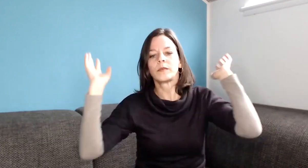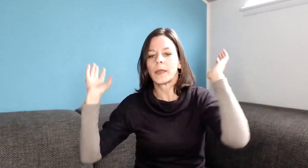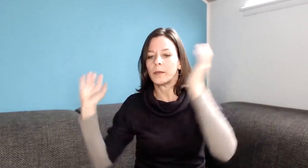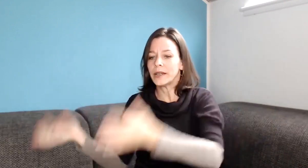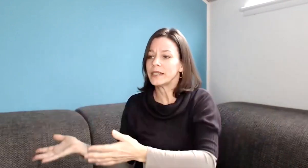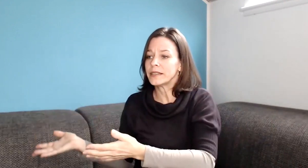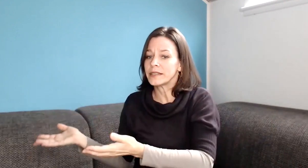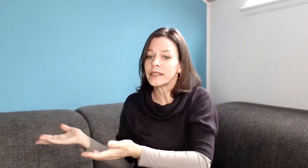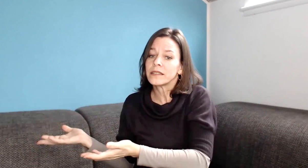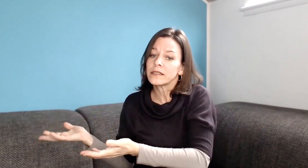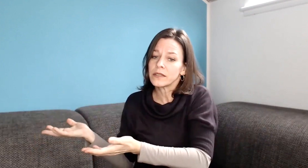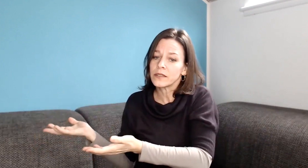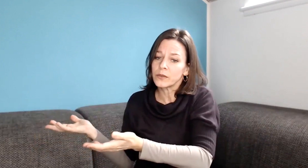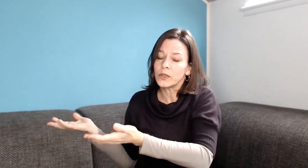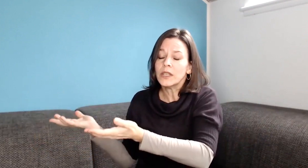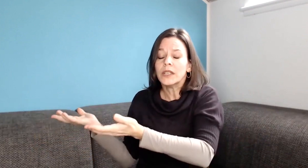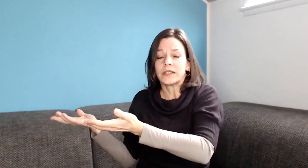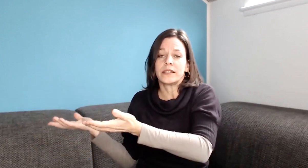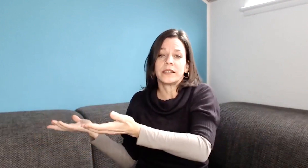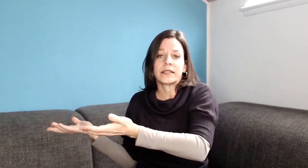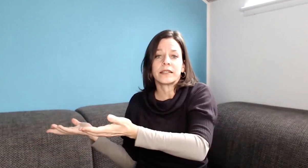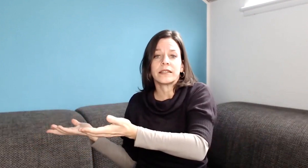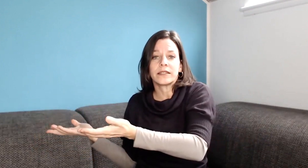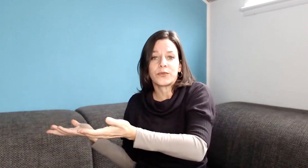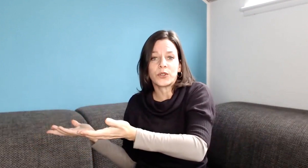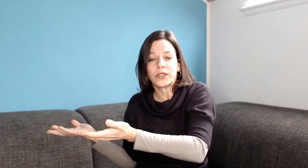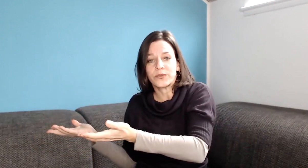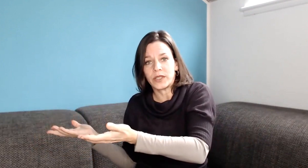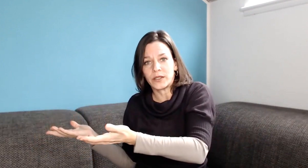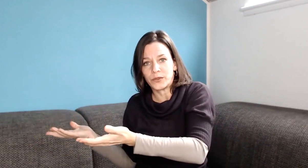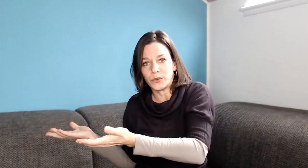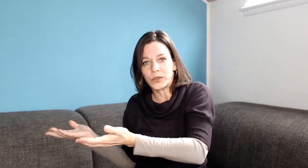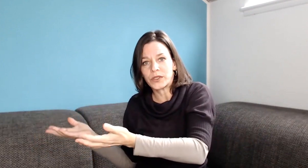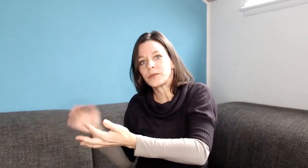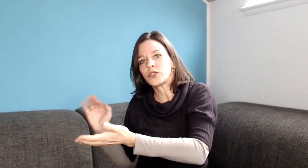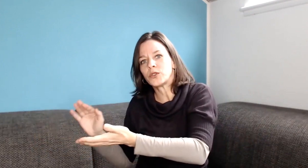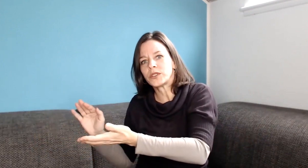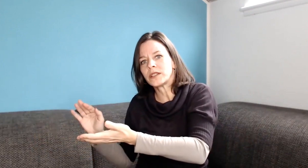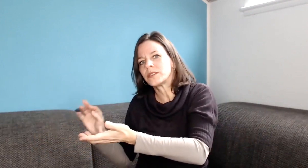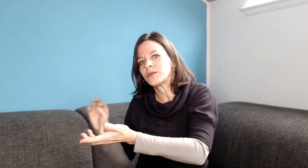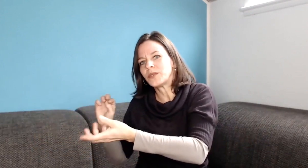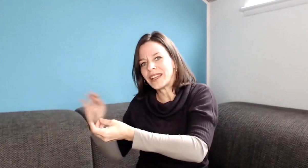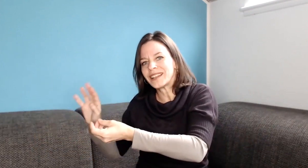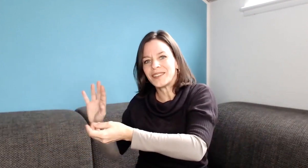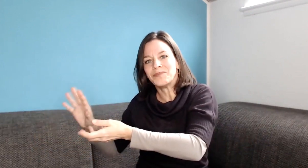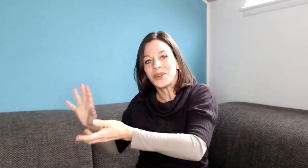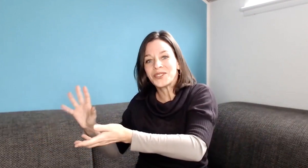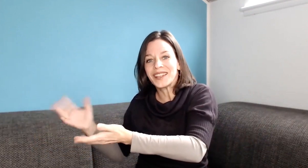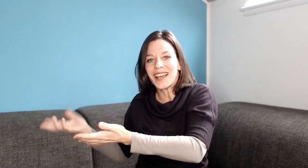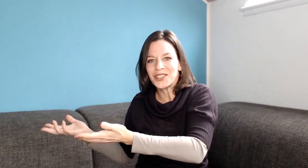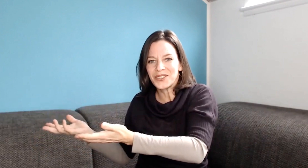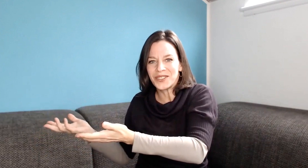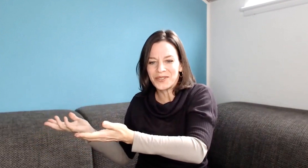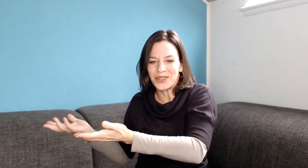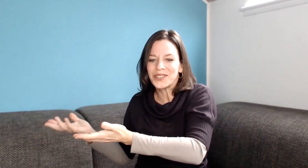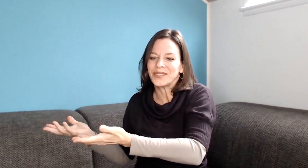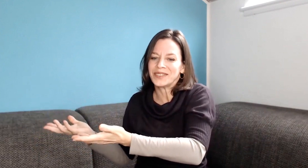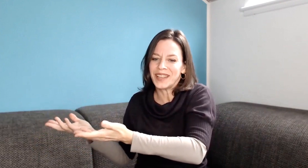Bei der 6 ist es so, dass sie 6 Freundschaften eher sucht. Selbst die Schüchtern möchten gerne Freundschaften